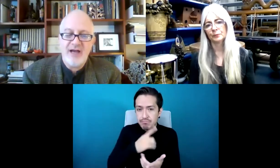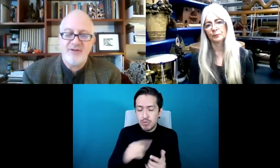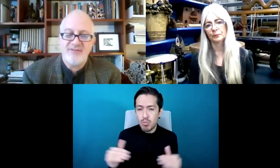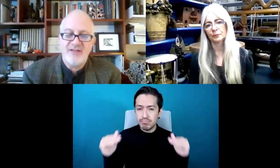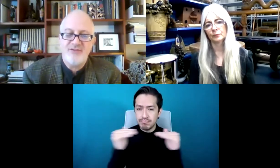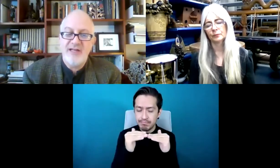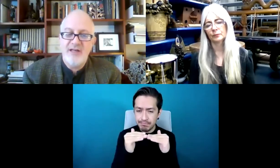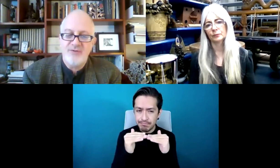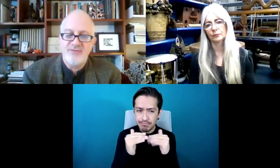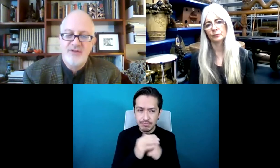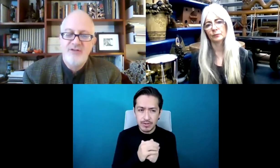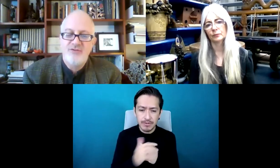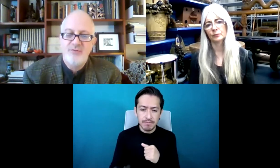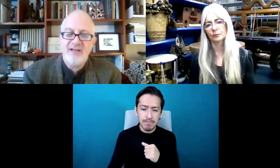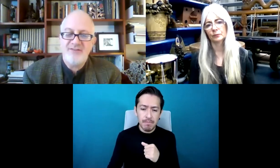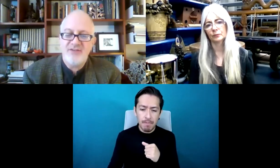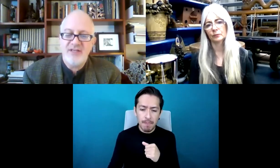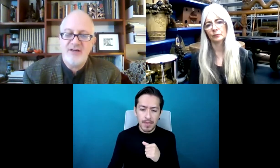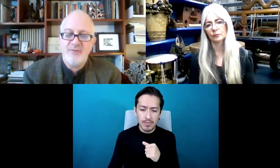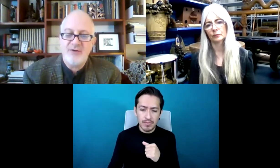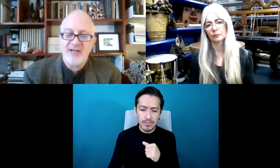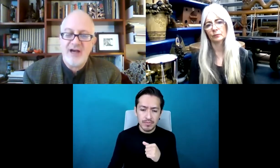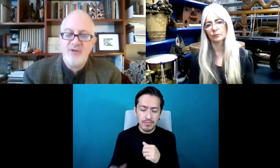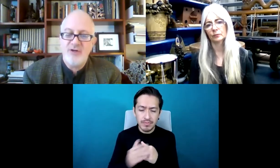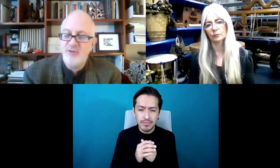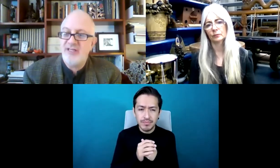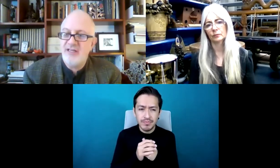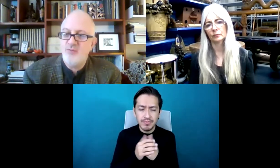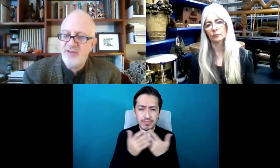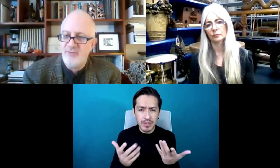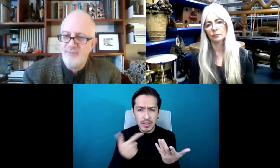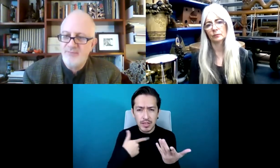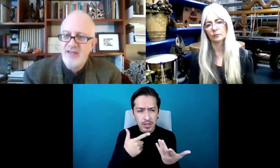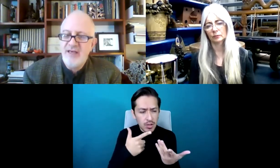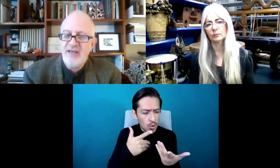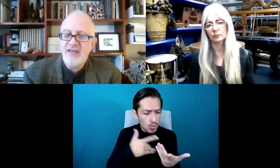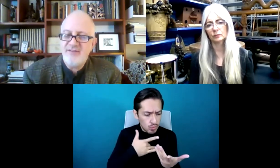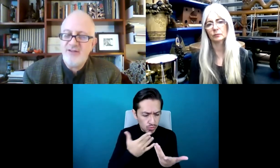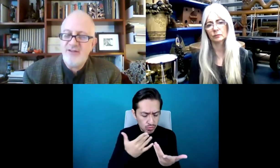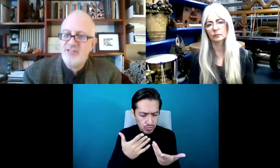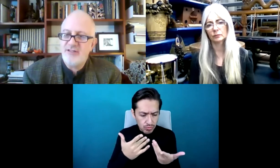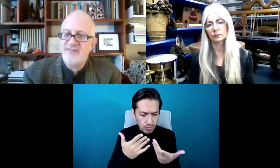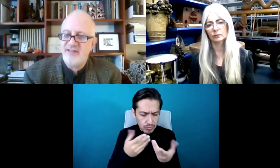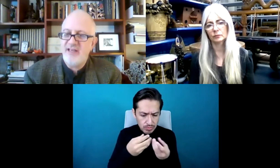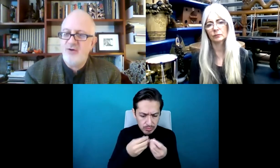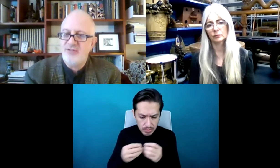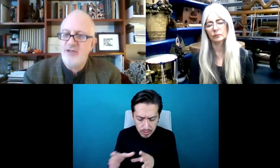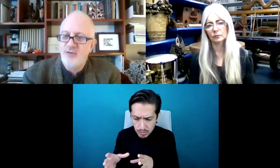experiencia. Alguien no debe tener una pérdida sensorial para que